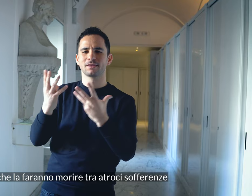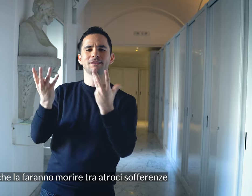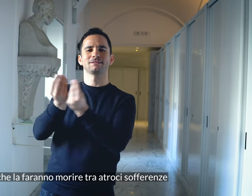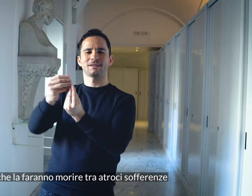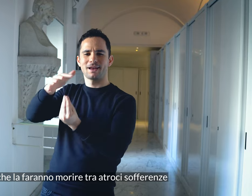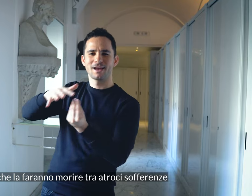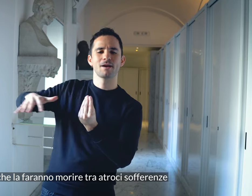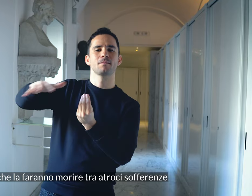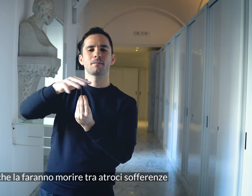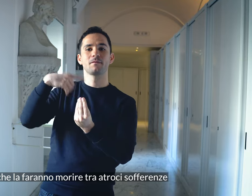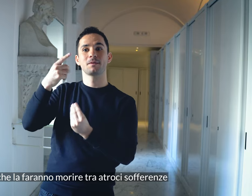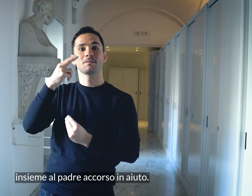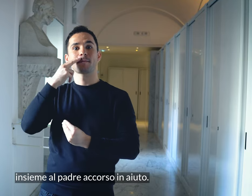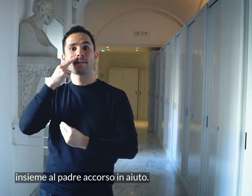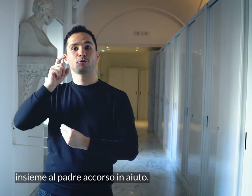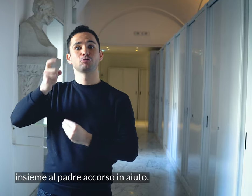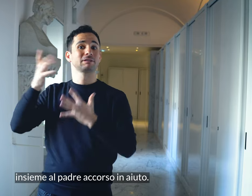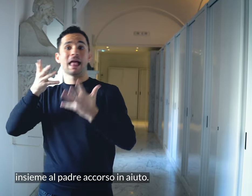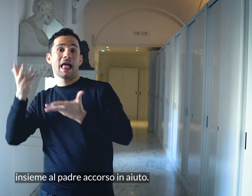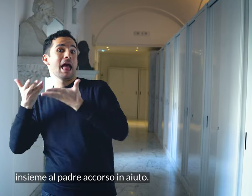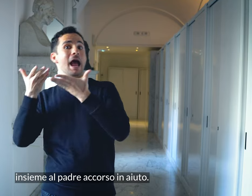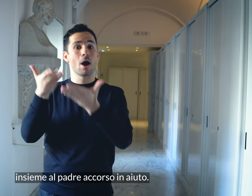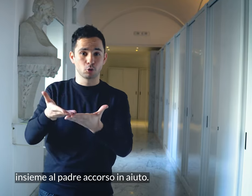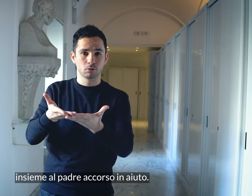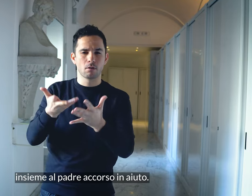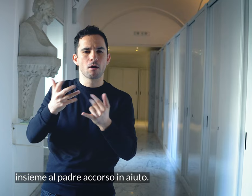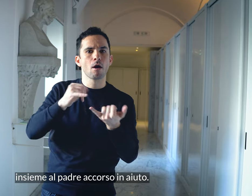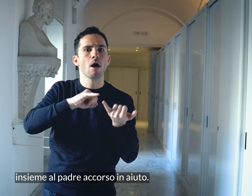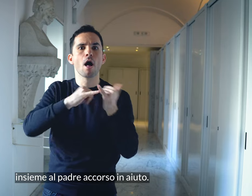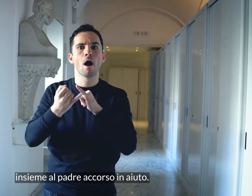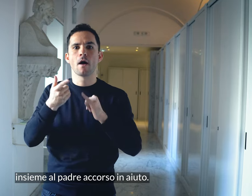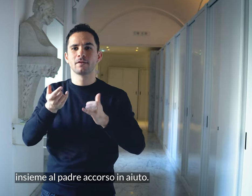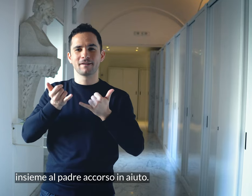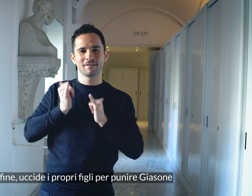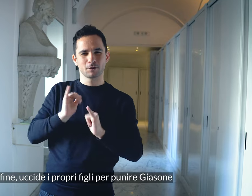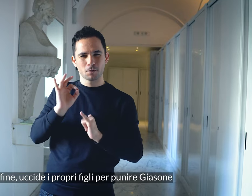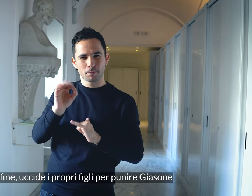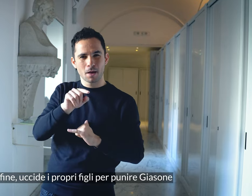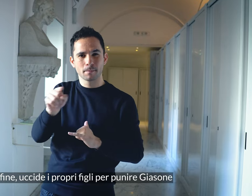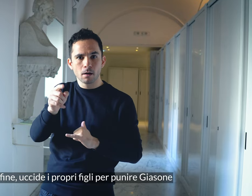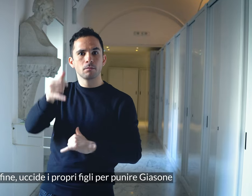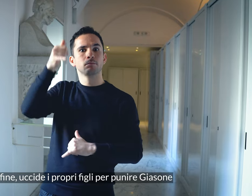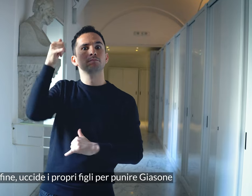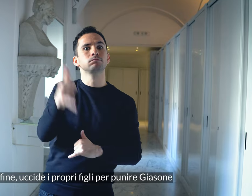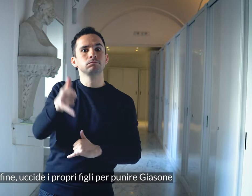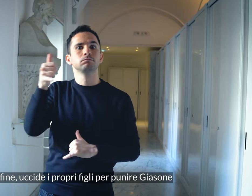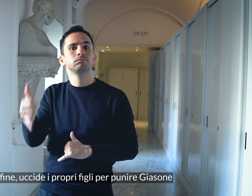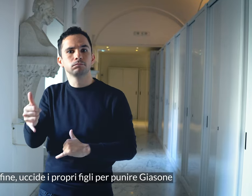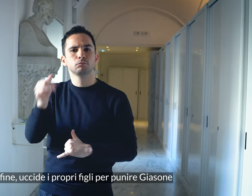atroci sofferenze insieme al padre a corso in aiuto. Infine, uccide i